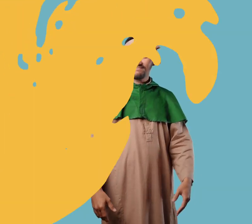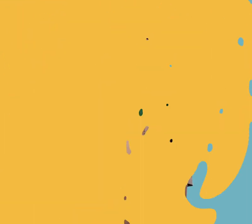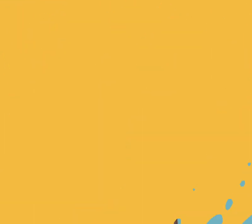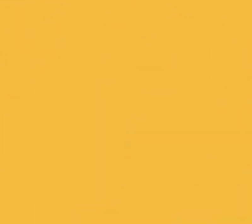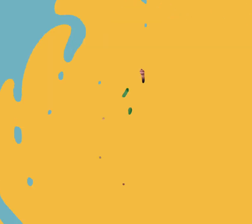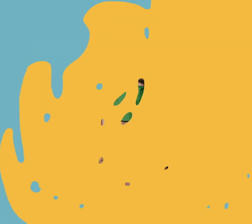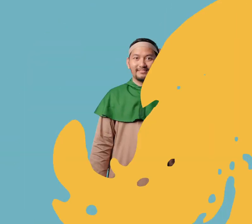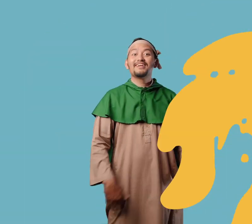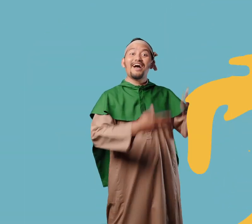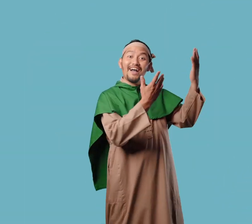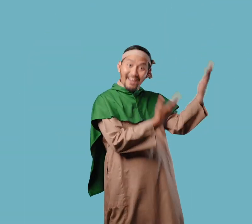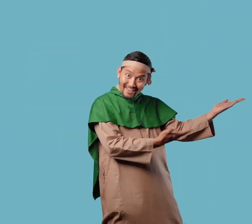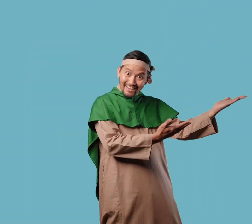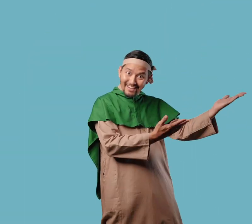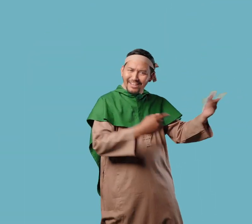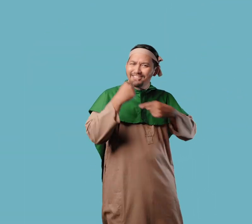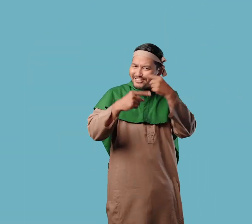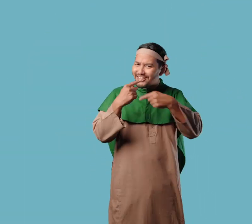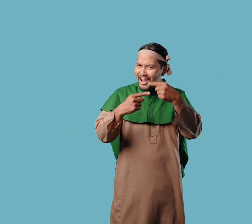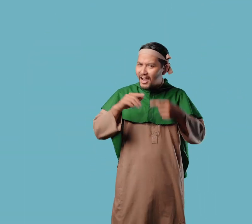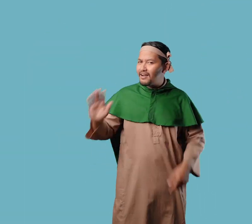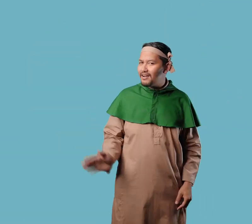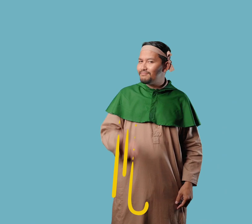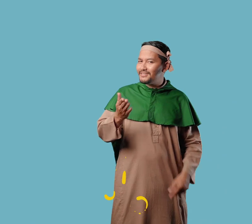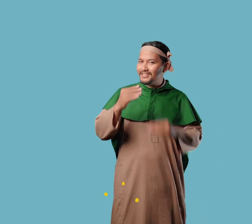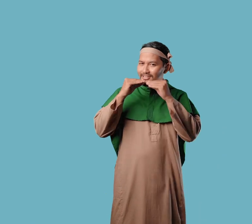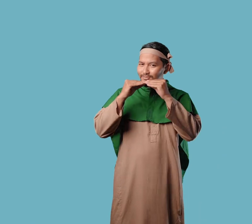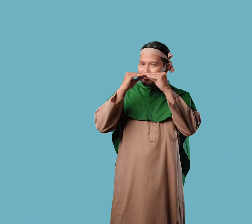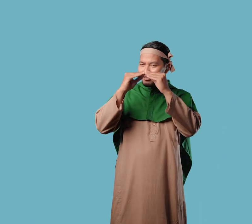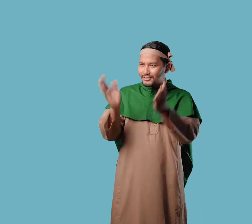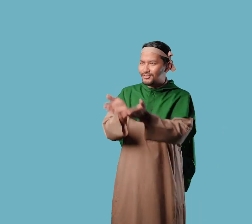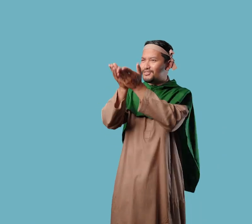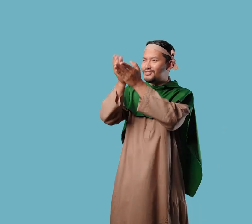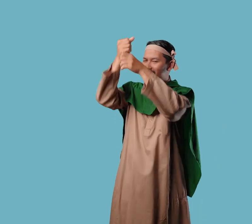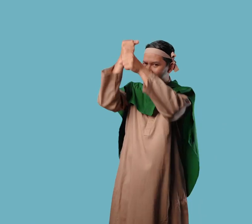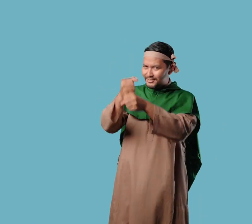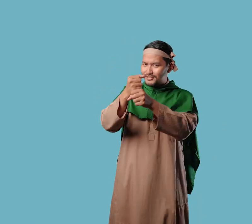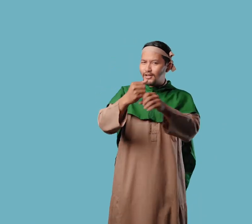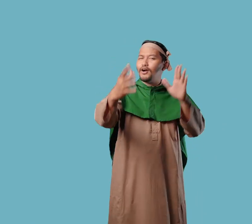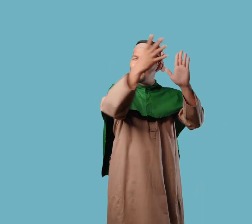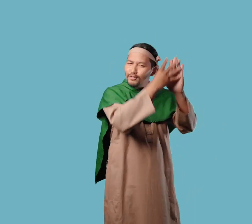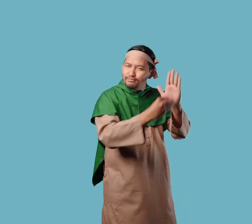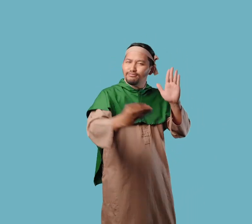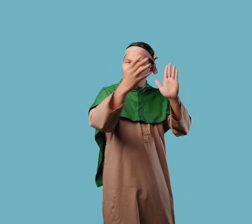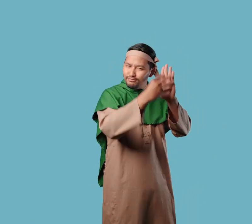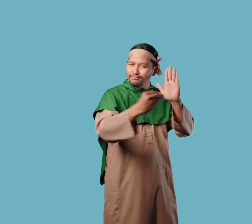bumi Begitulah kisah dalam isyarat Tentang Nabi Muhammad Salallahu alaihi wasalam